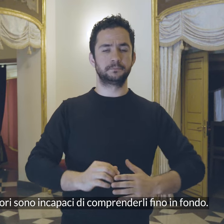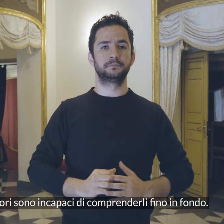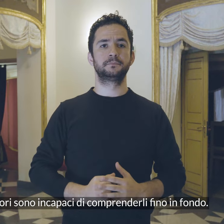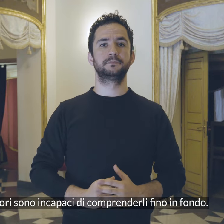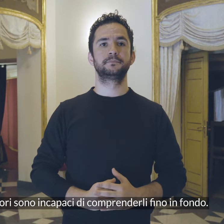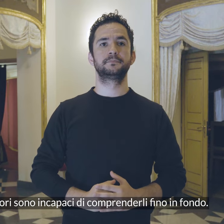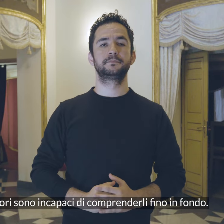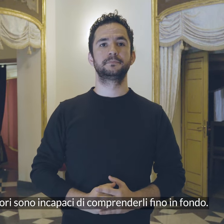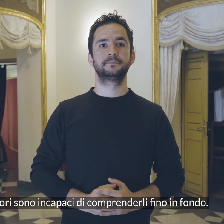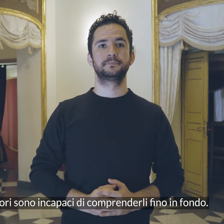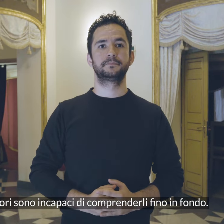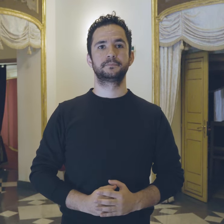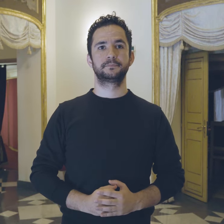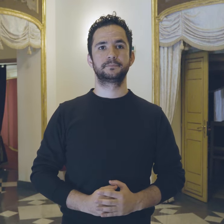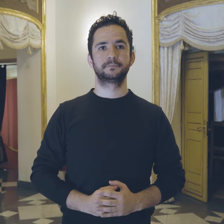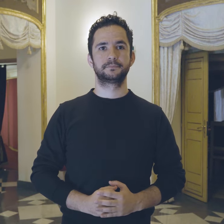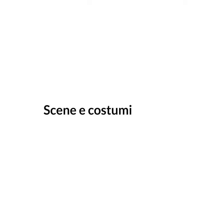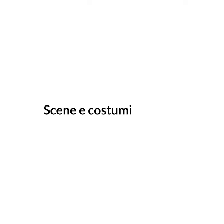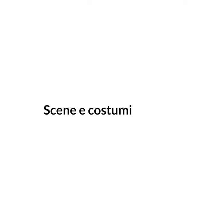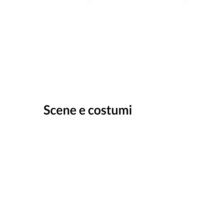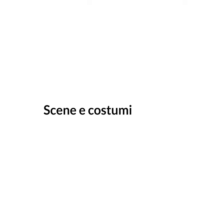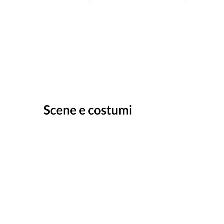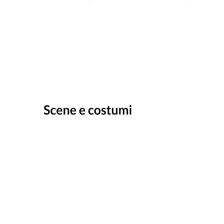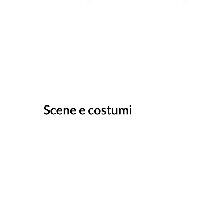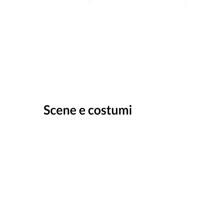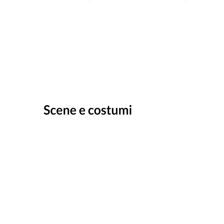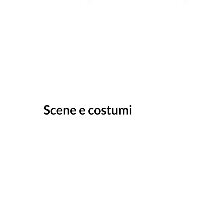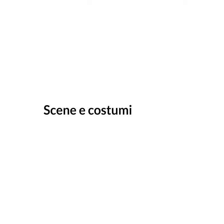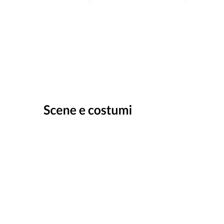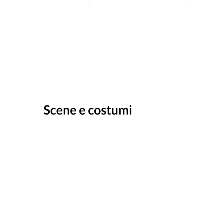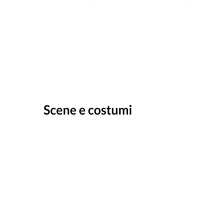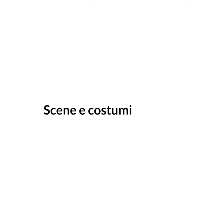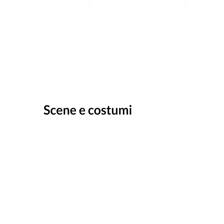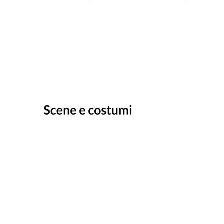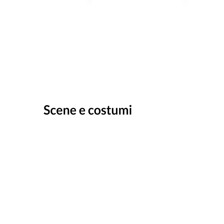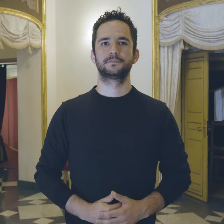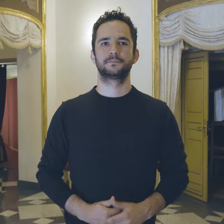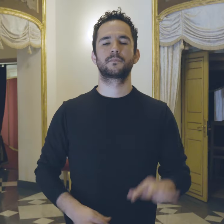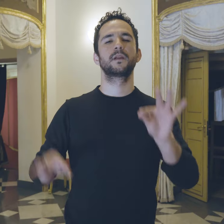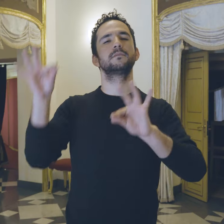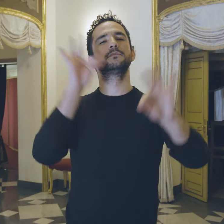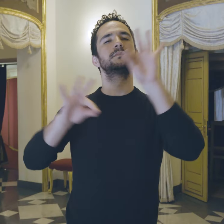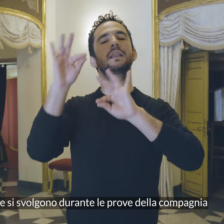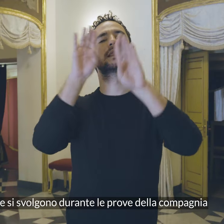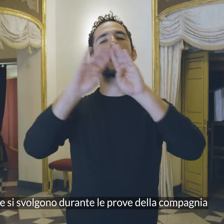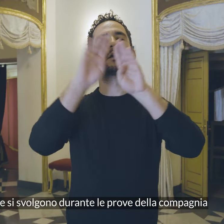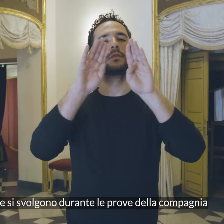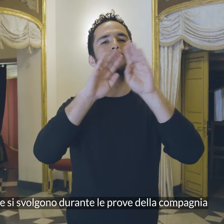comprenderli fino in fondo Scene e costumi Le scene